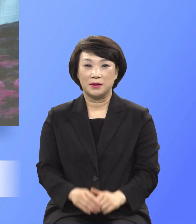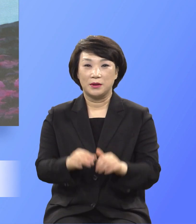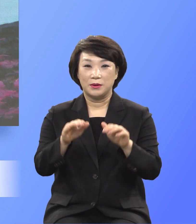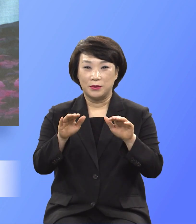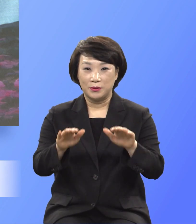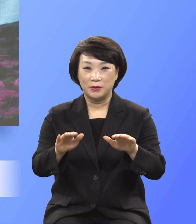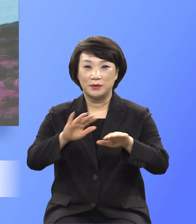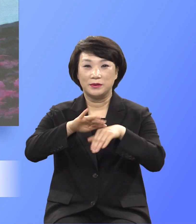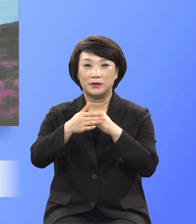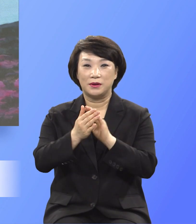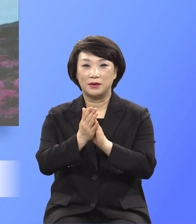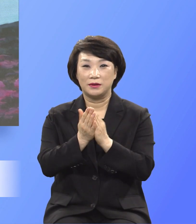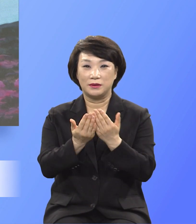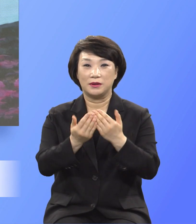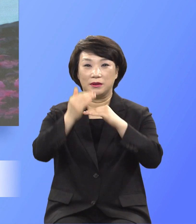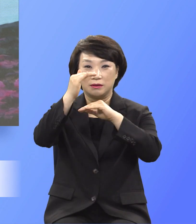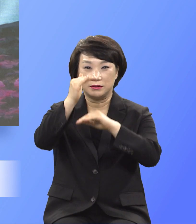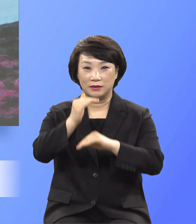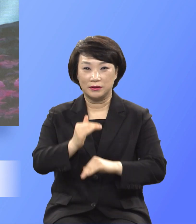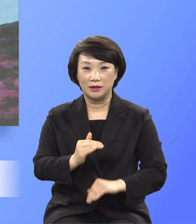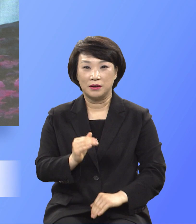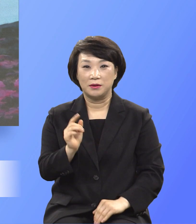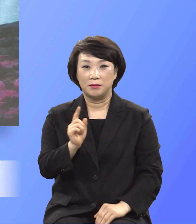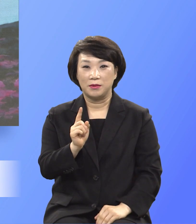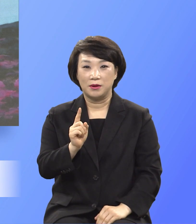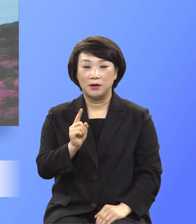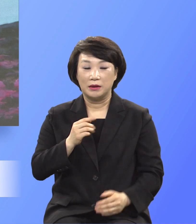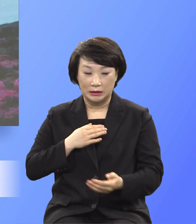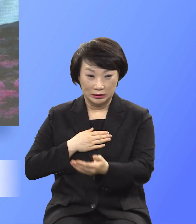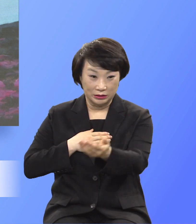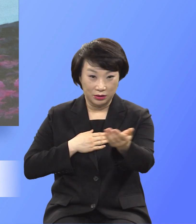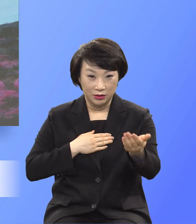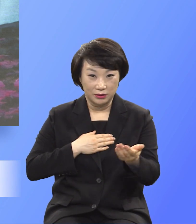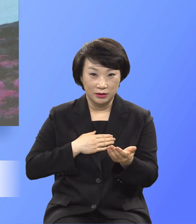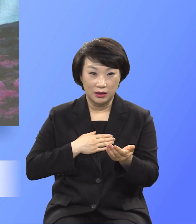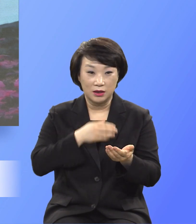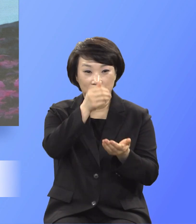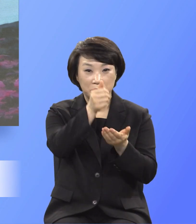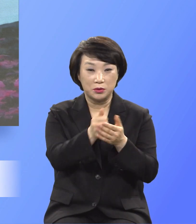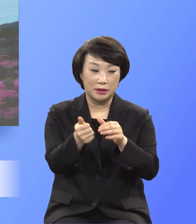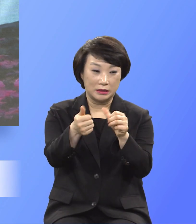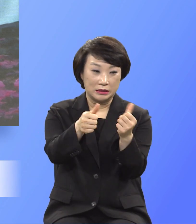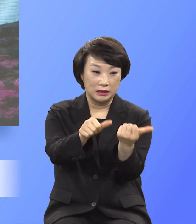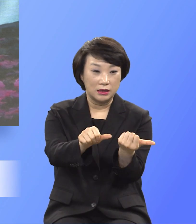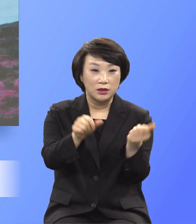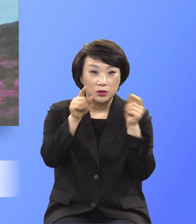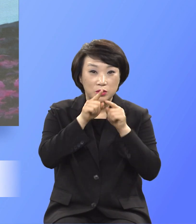너희가 죄와 사망과 지옥에서